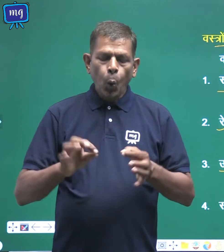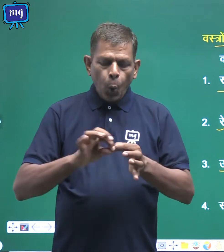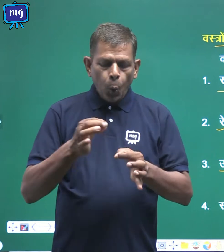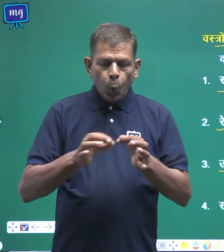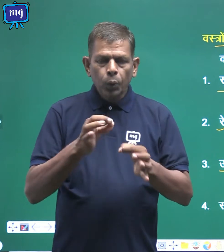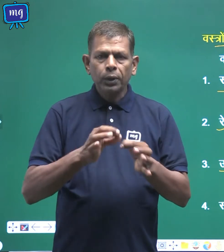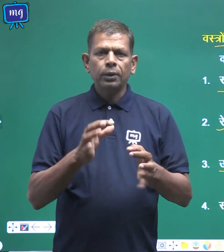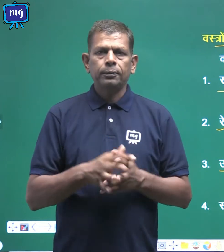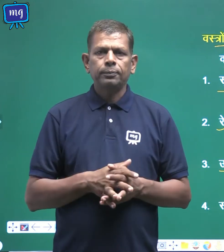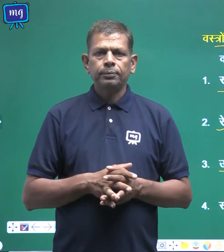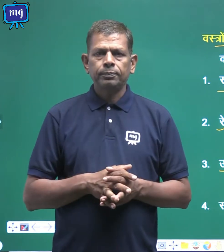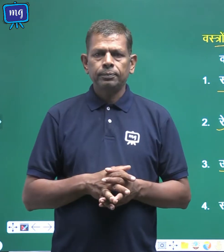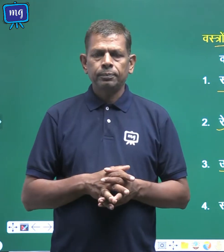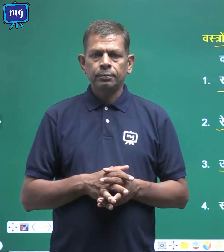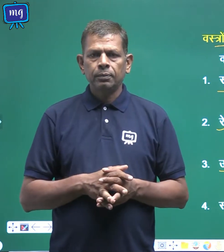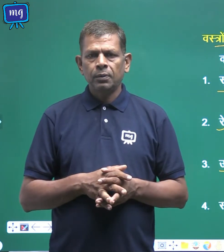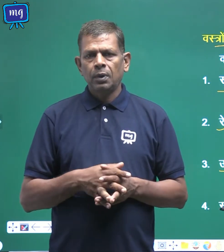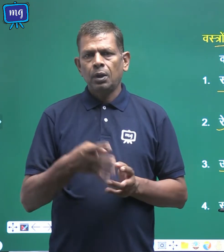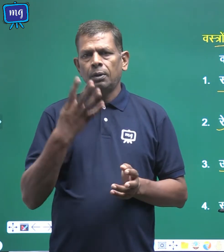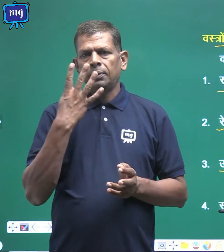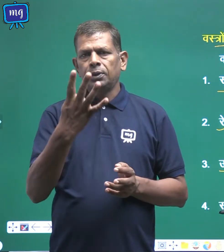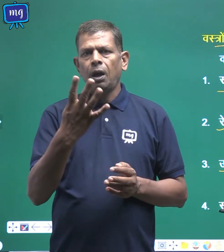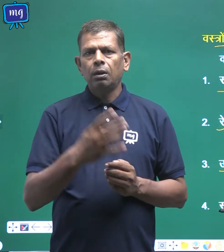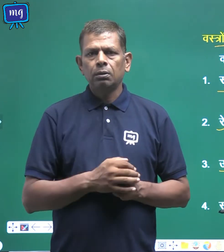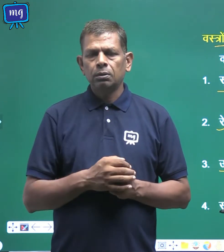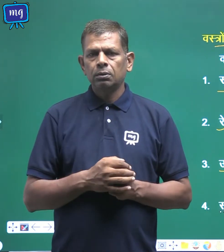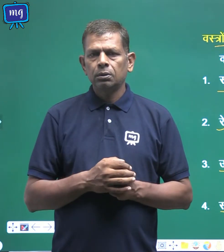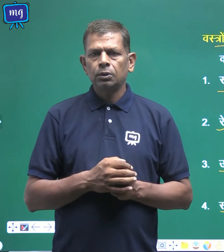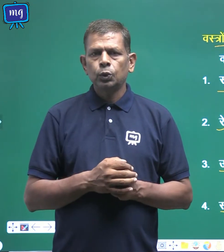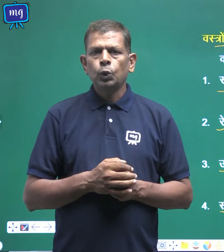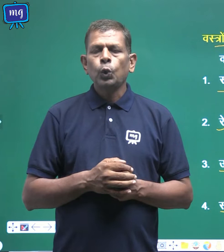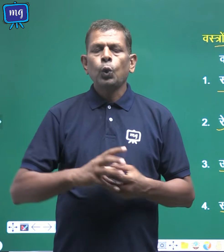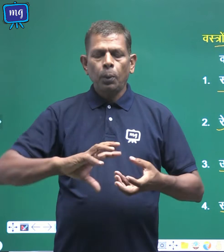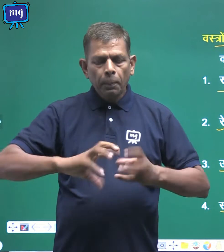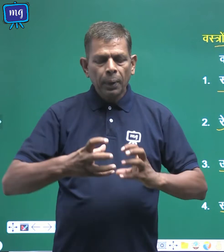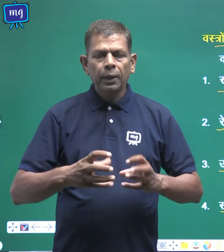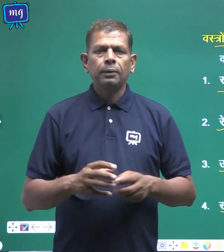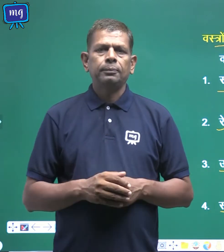और नमबर चार संशलेश्ट